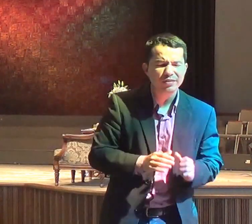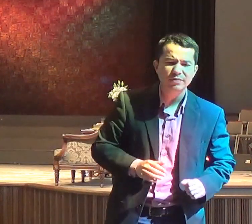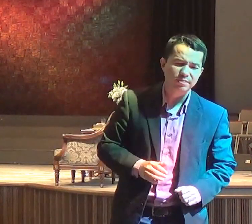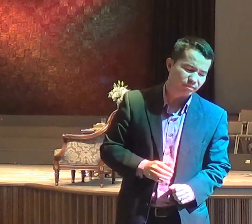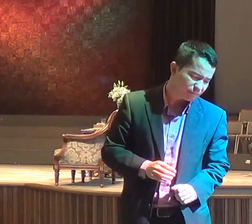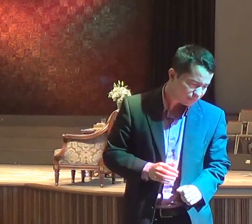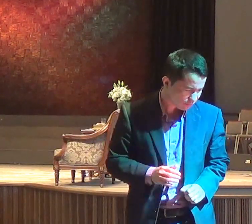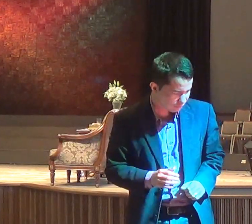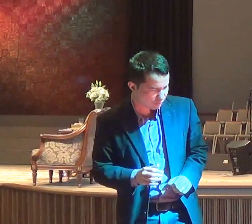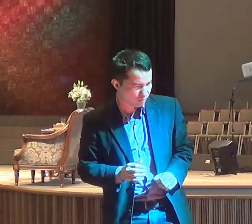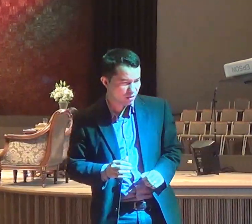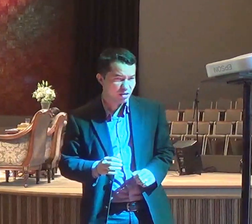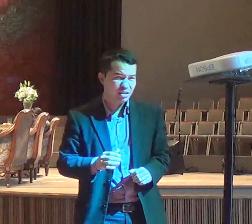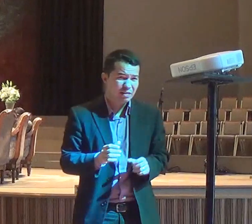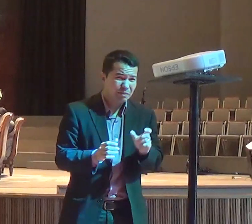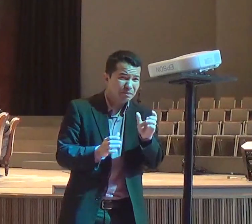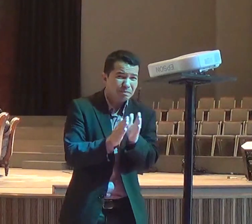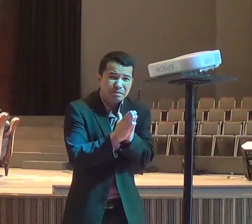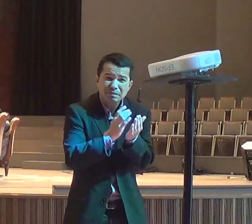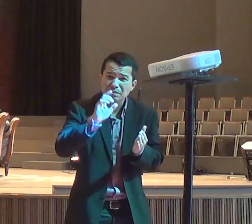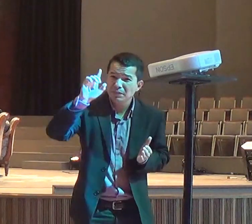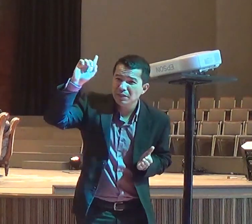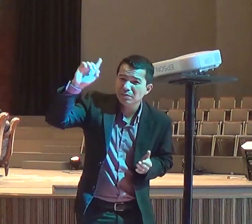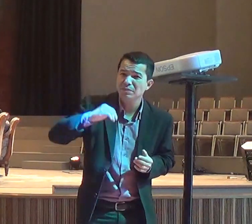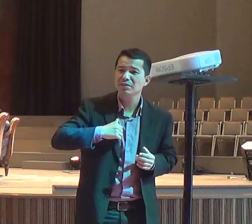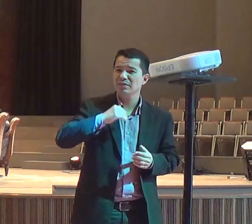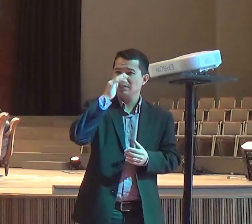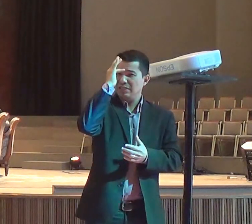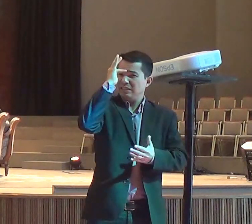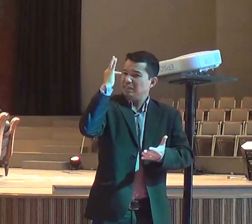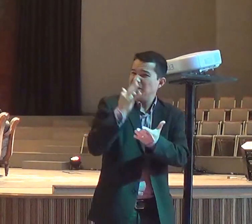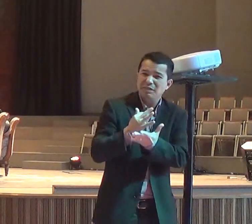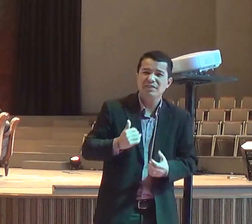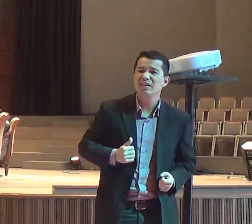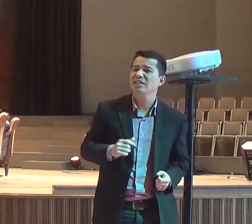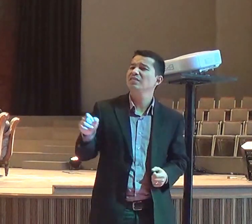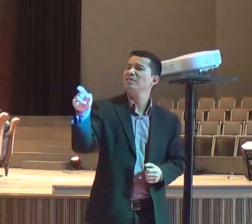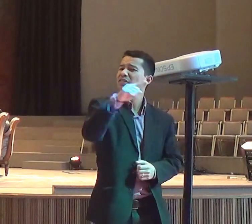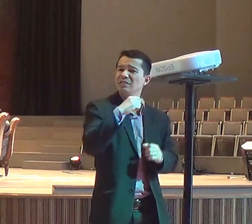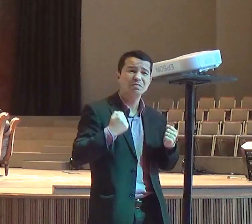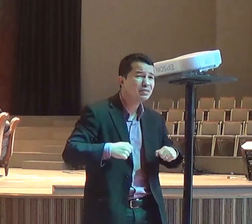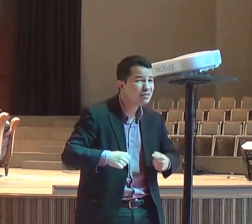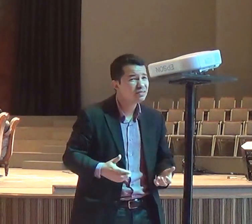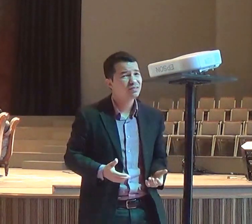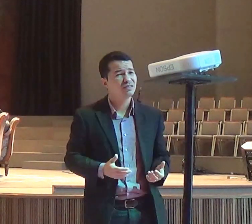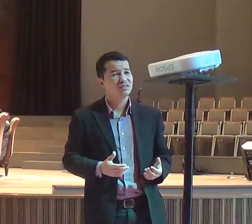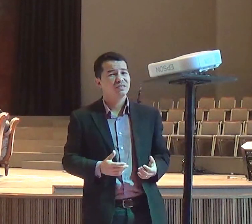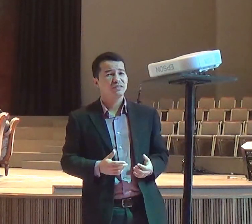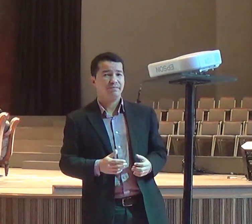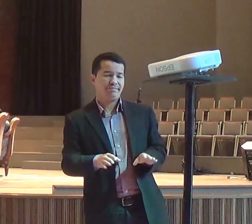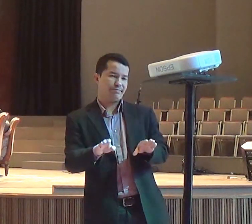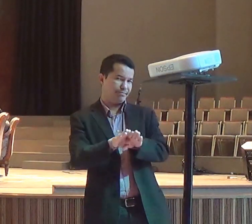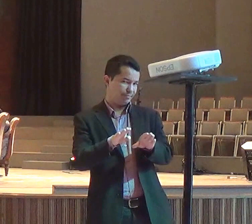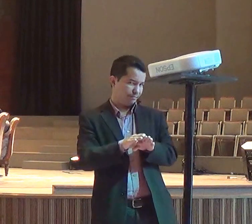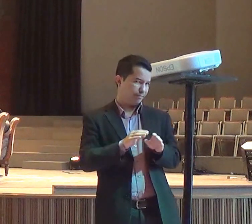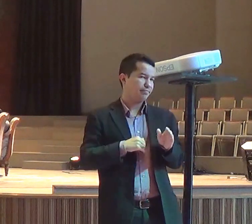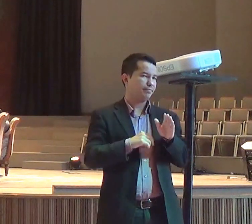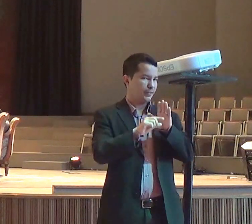fé, com compromisso. A segunda coisa que esse texto vai nos ensinar, está nos versículos